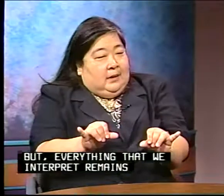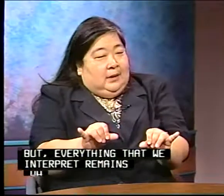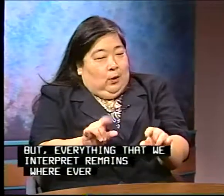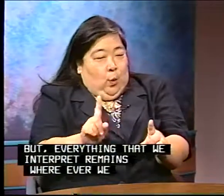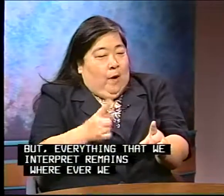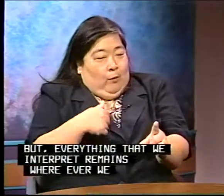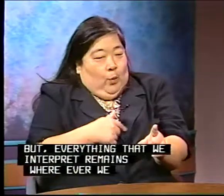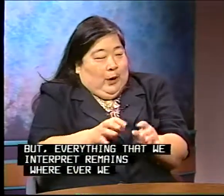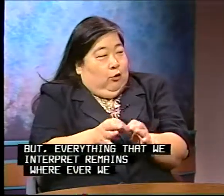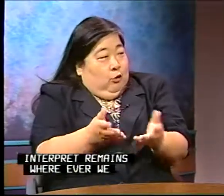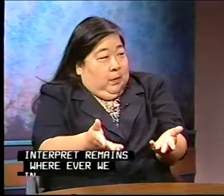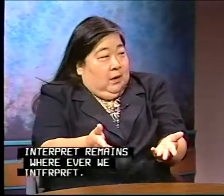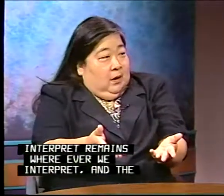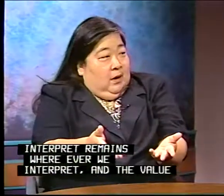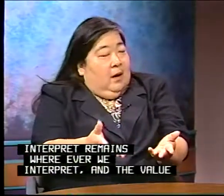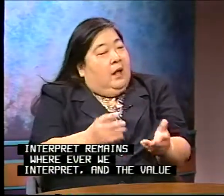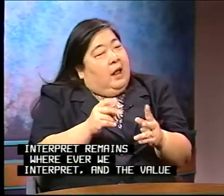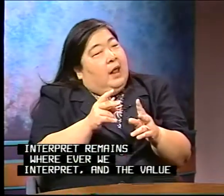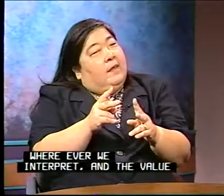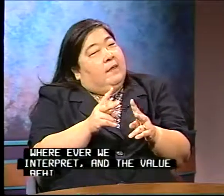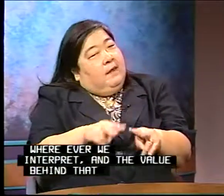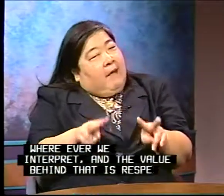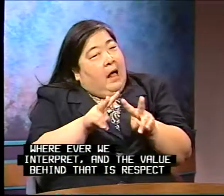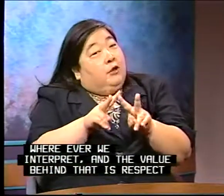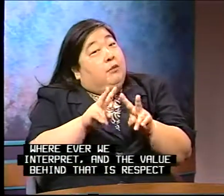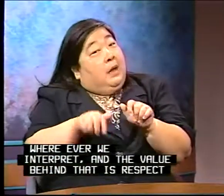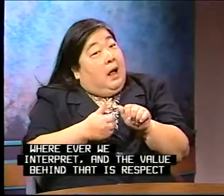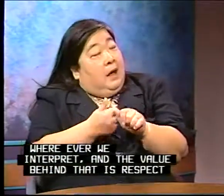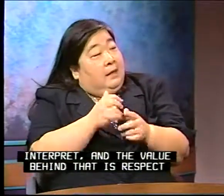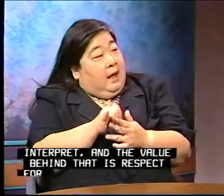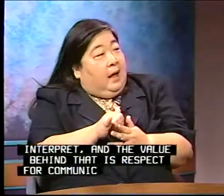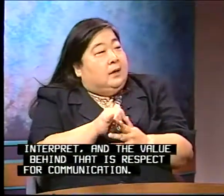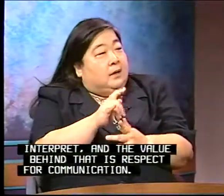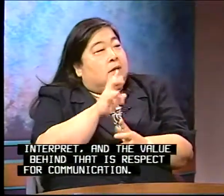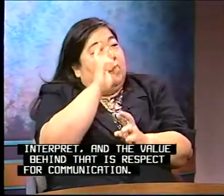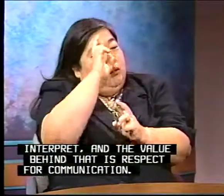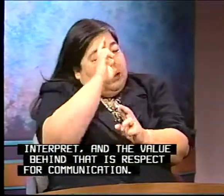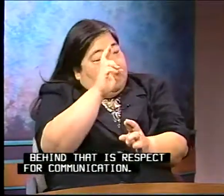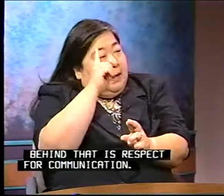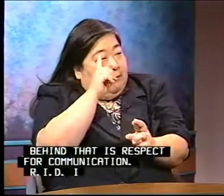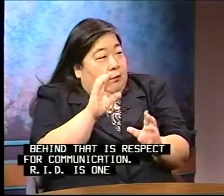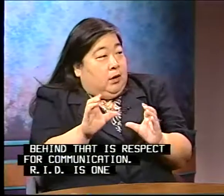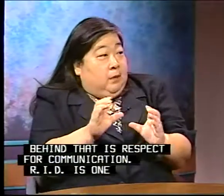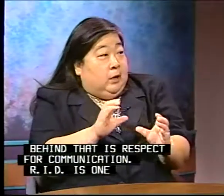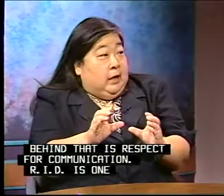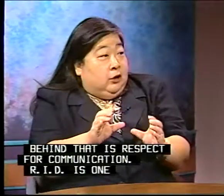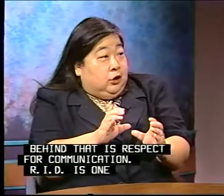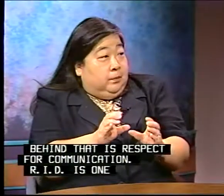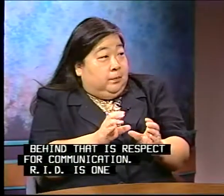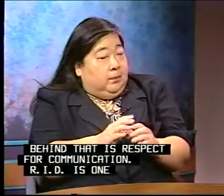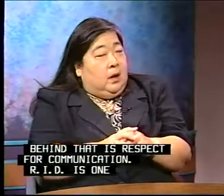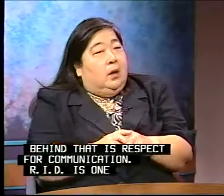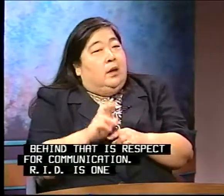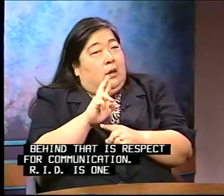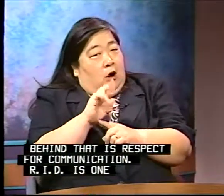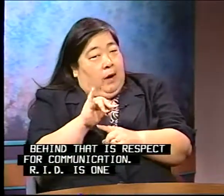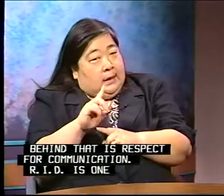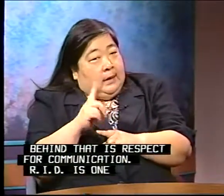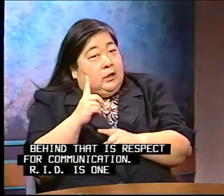wherever we interpret. And the value behind that is respect for communication. RID is